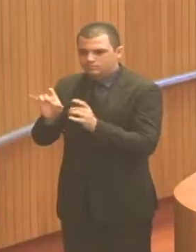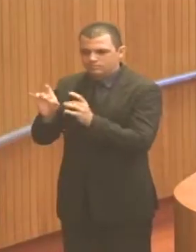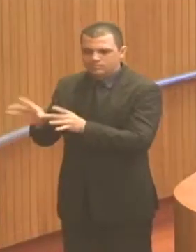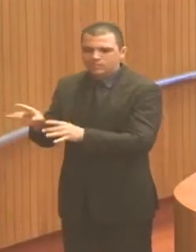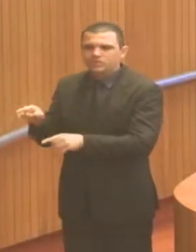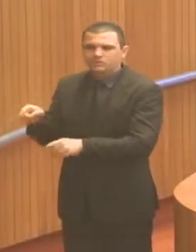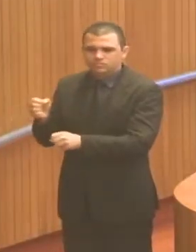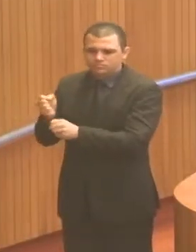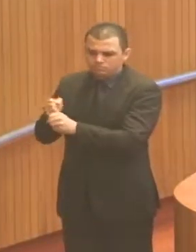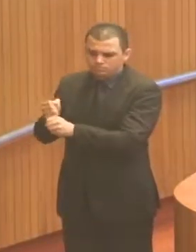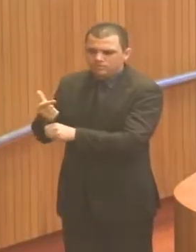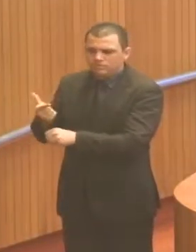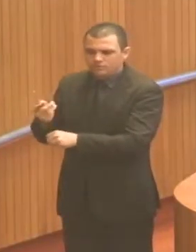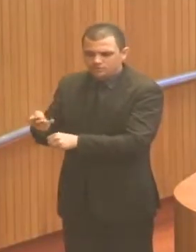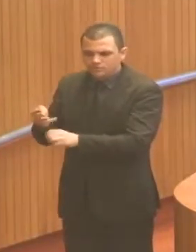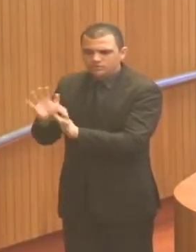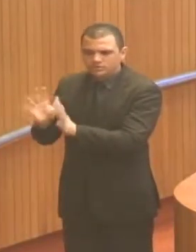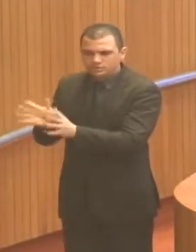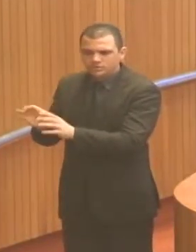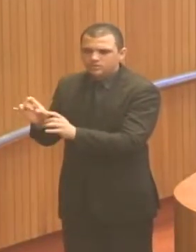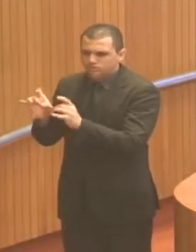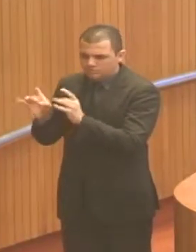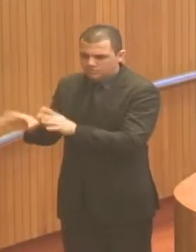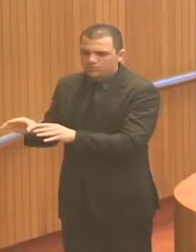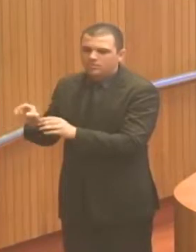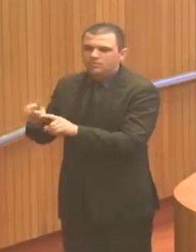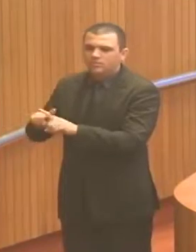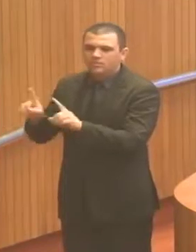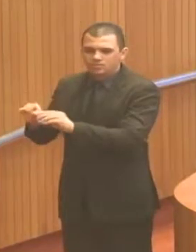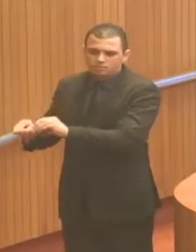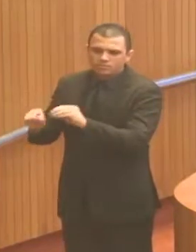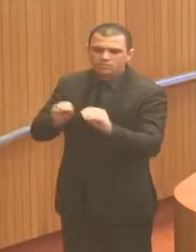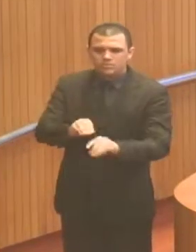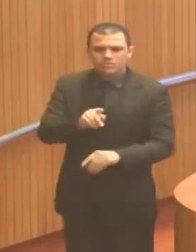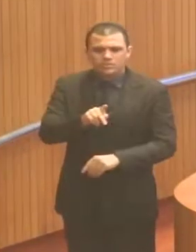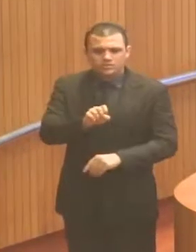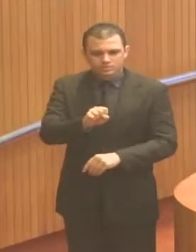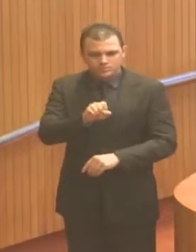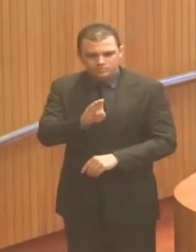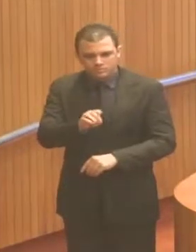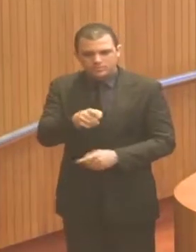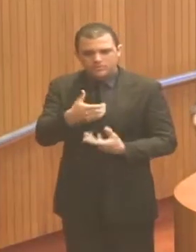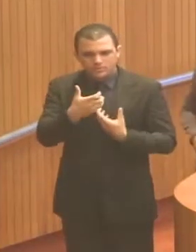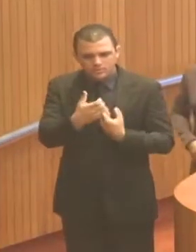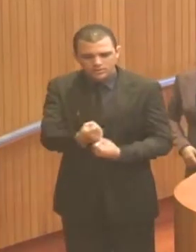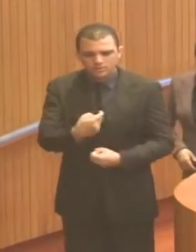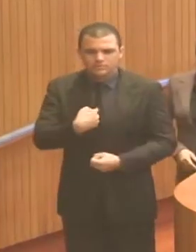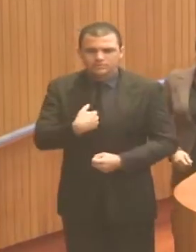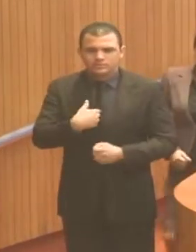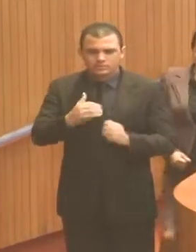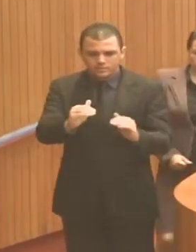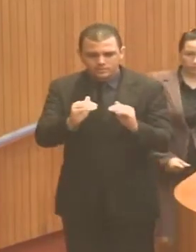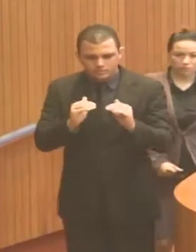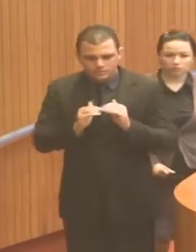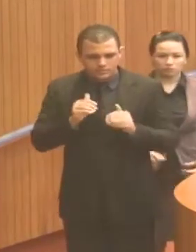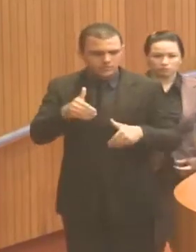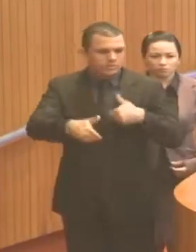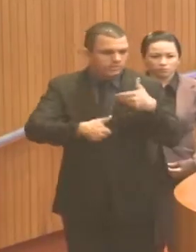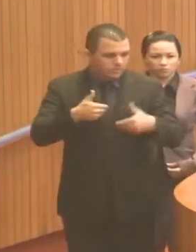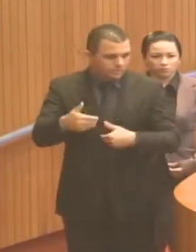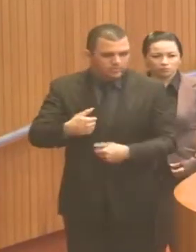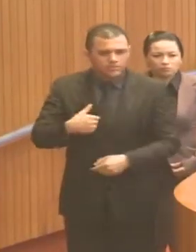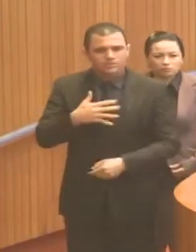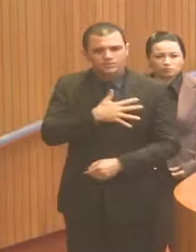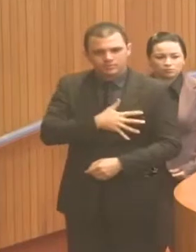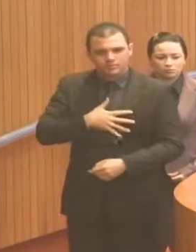mas fui acolhido com respeito e um tratamento que eu tenho uma consideração muito grande pela